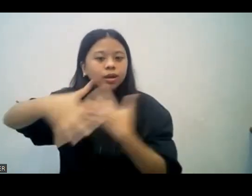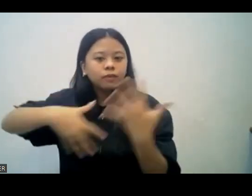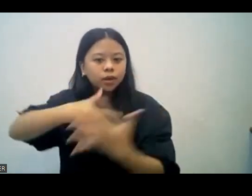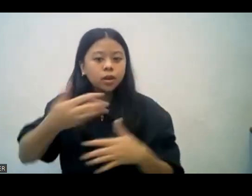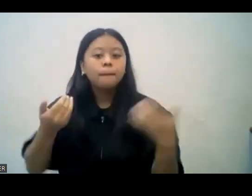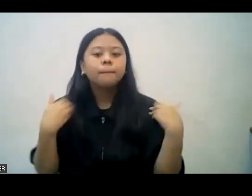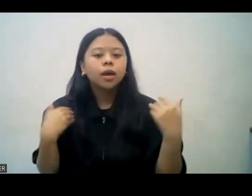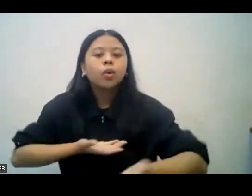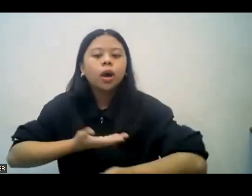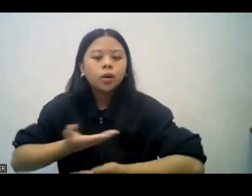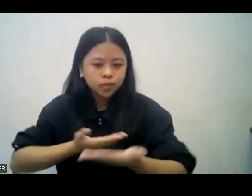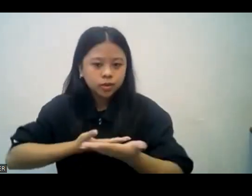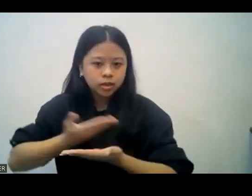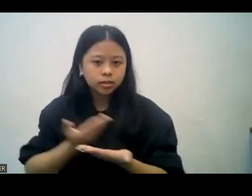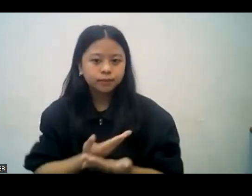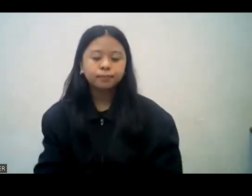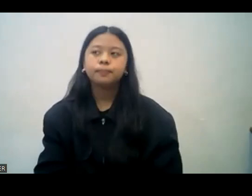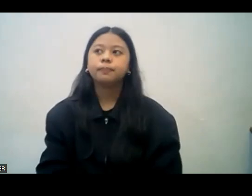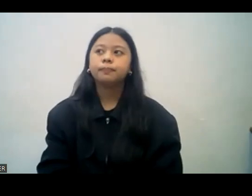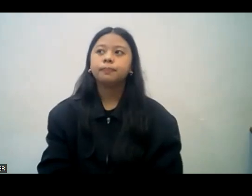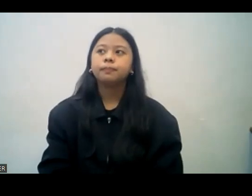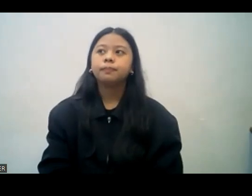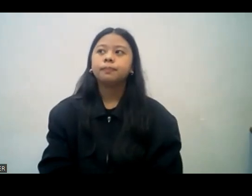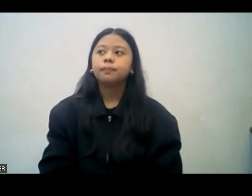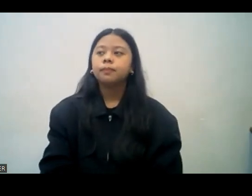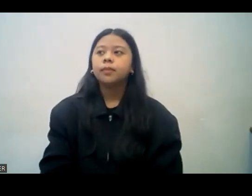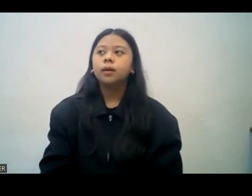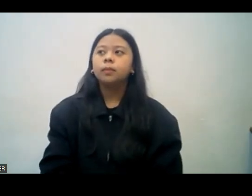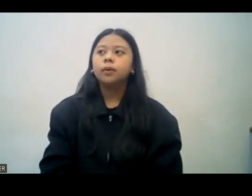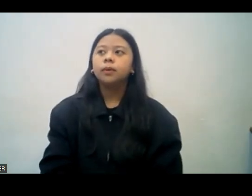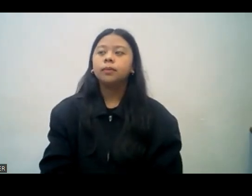na doon po sa loob ng fellowship ay mayroong pong payo. 19 din po?